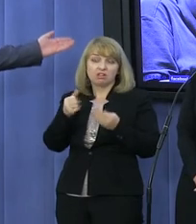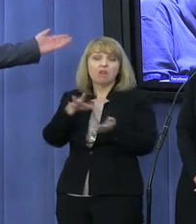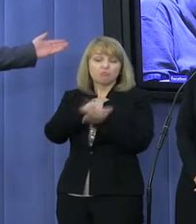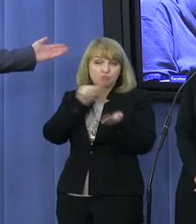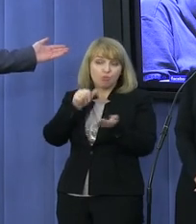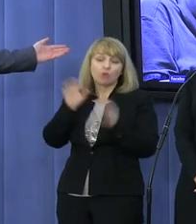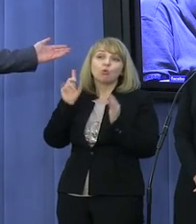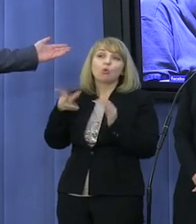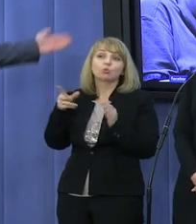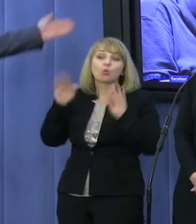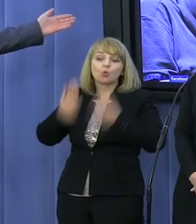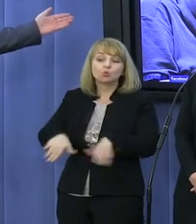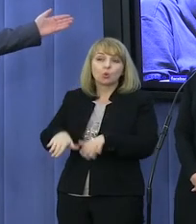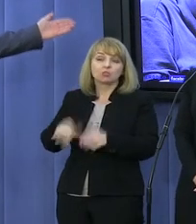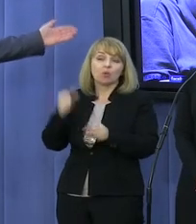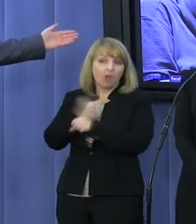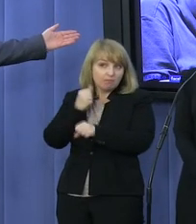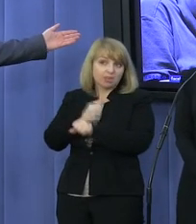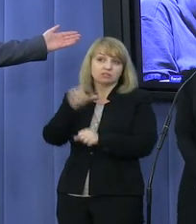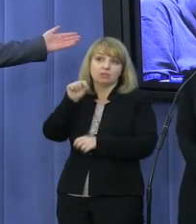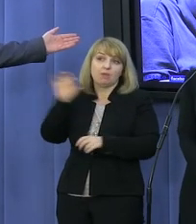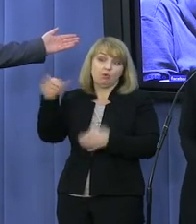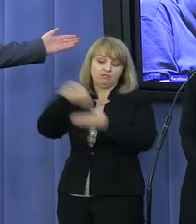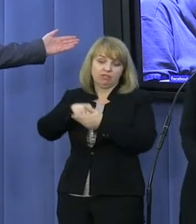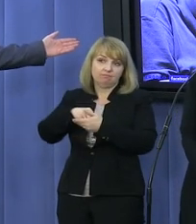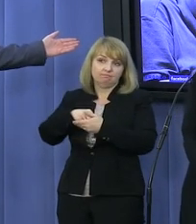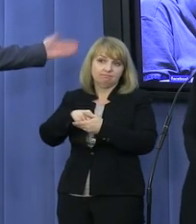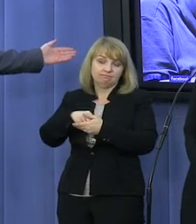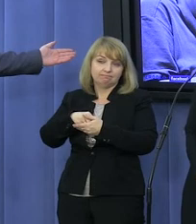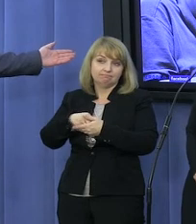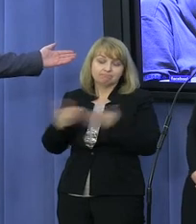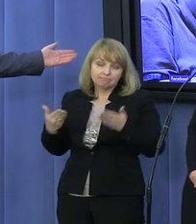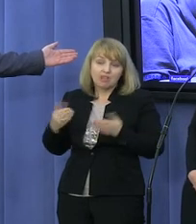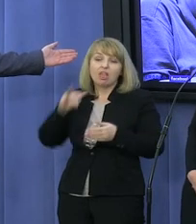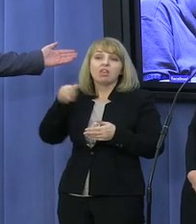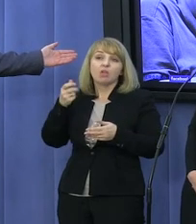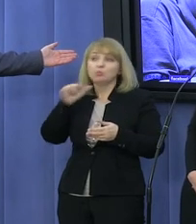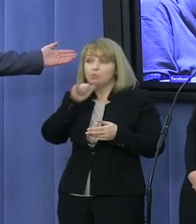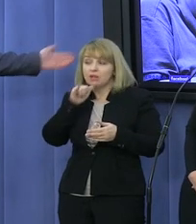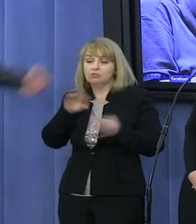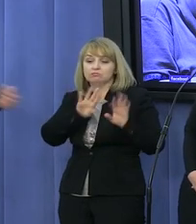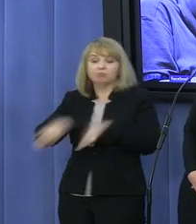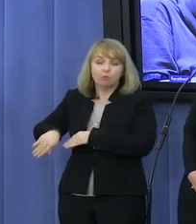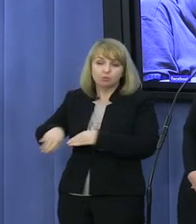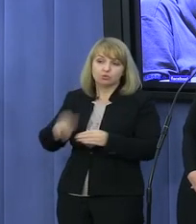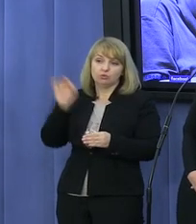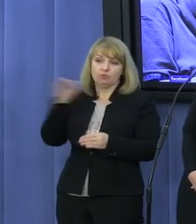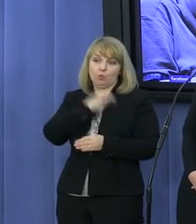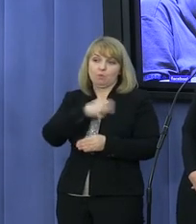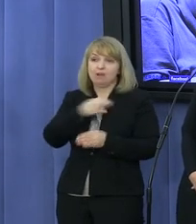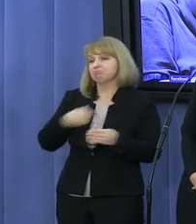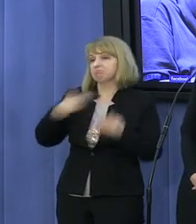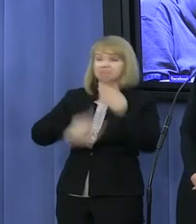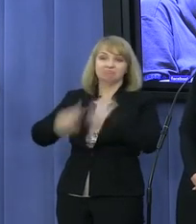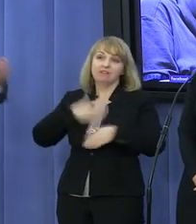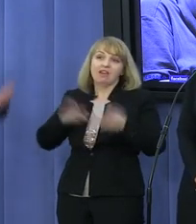tego. Zamiast Janusza Palikota w Platformie jest Michał Kamiński. W tym kierunku poszła Platforma. I ja się z tego cieszę, bo dzięki